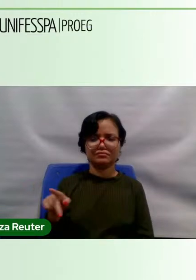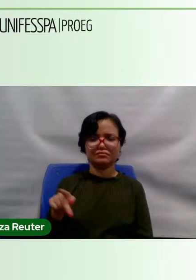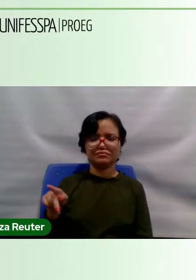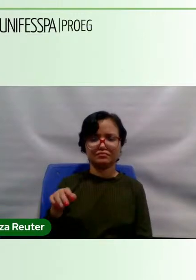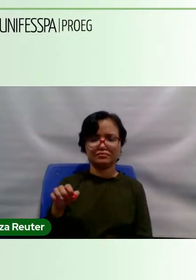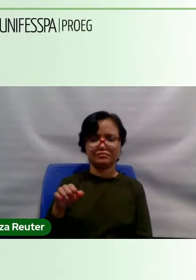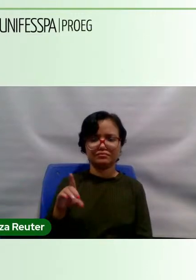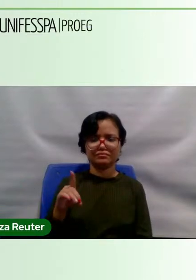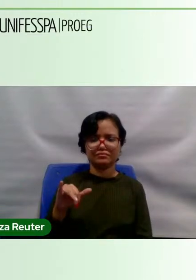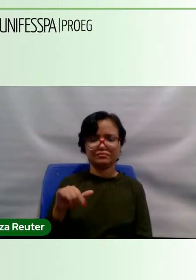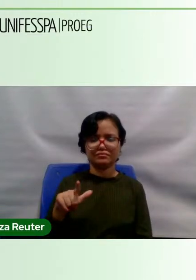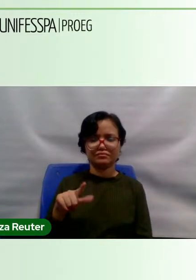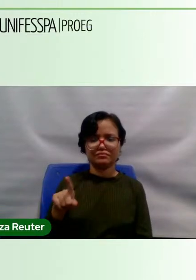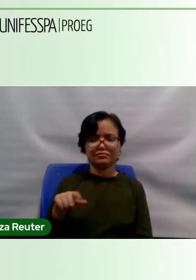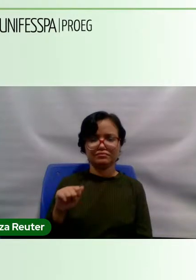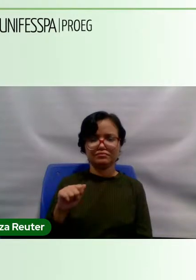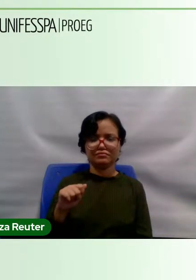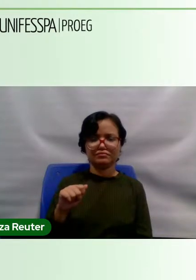Bom dia!